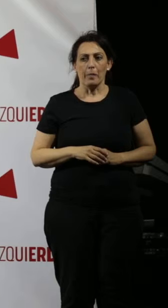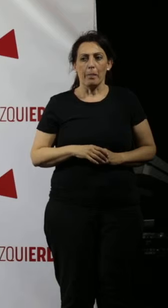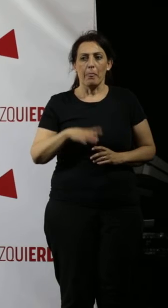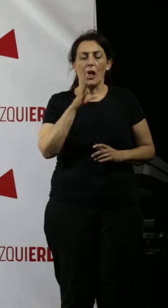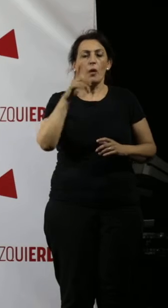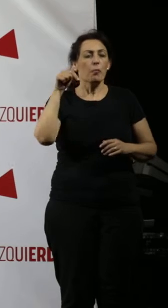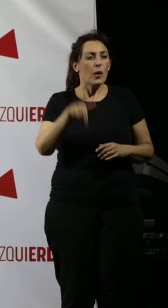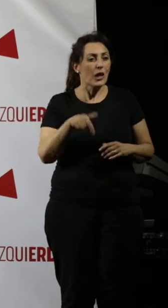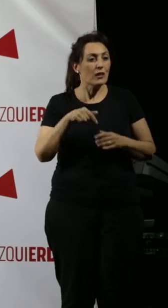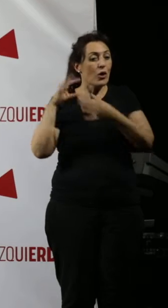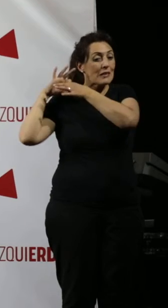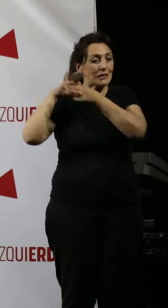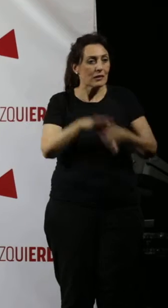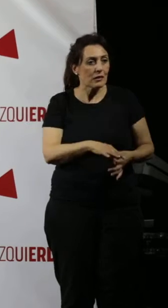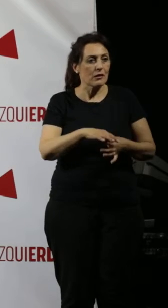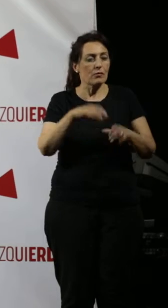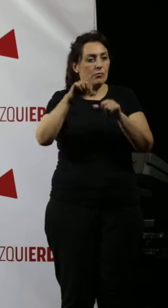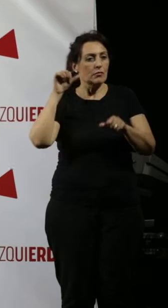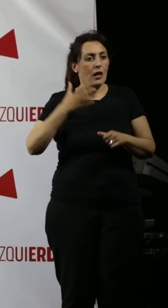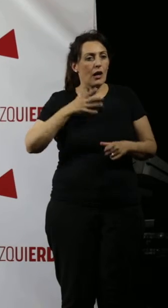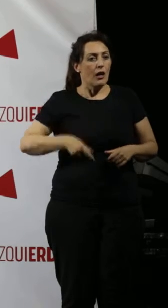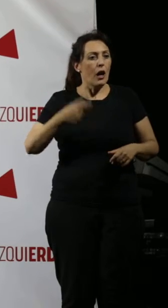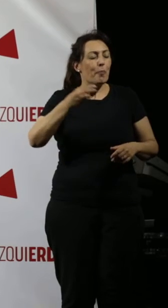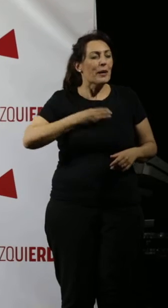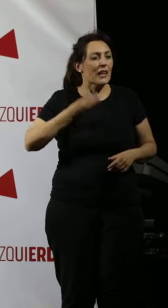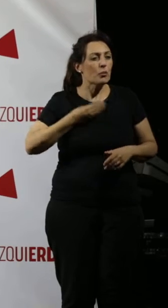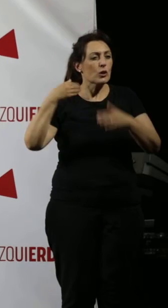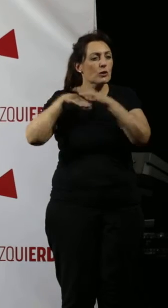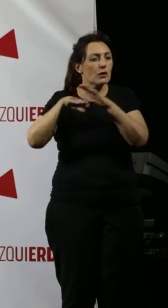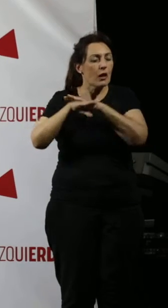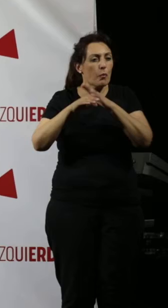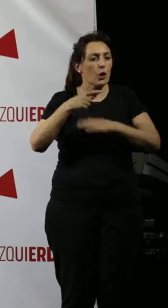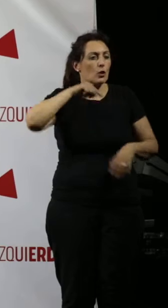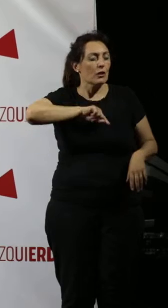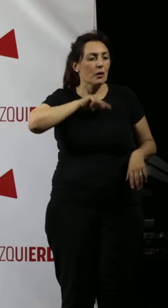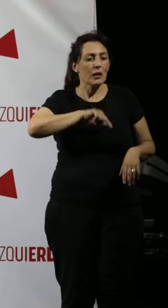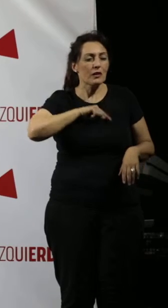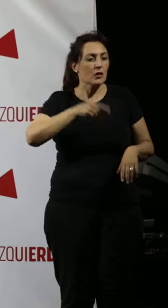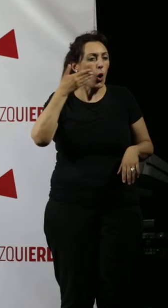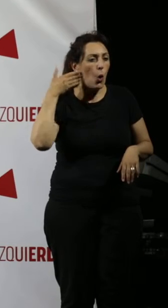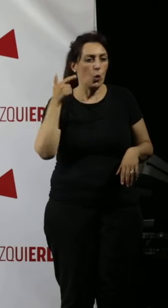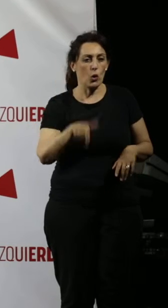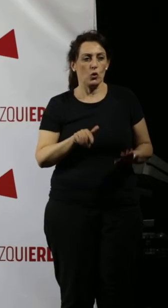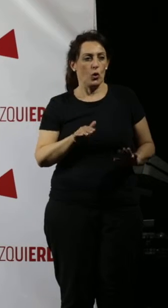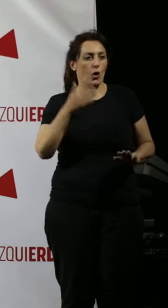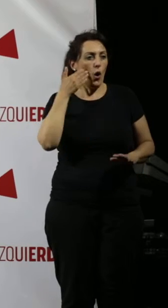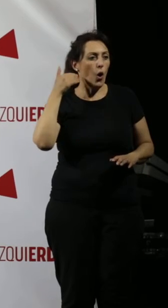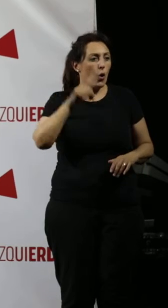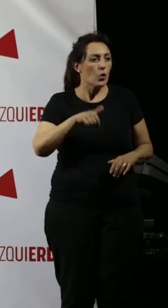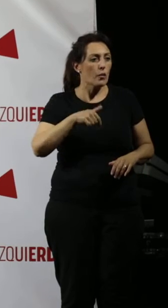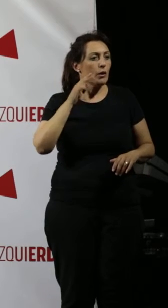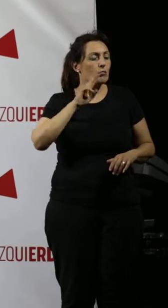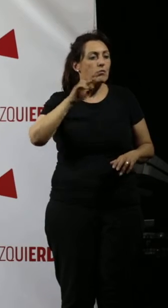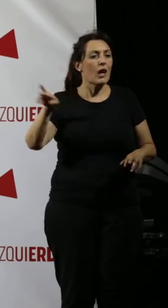Desde ese hilo y patrimonio acumulado, nos sentimos profundamente orgullosos de que